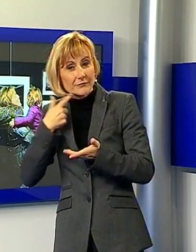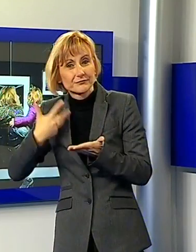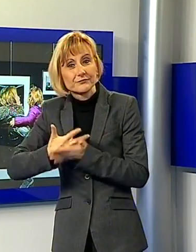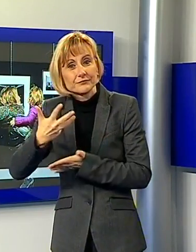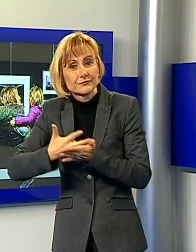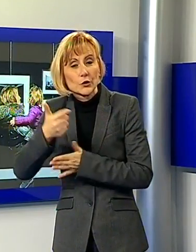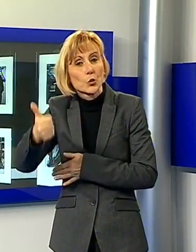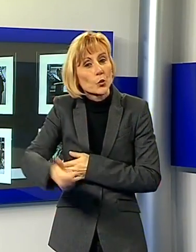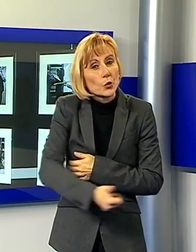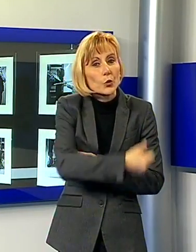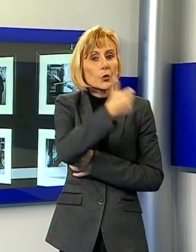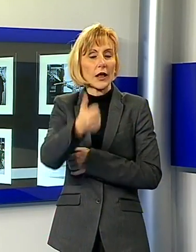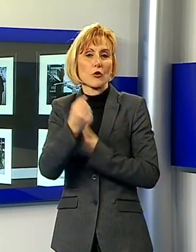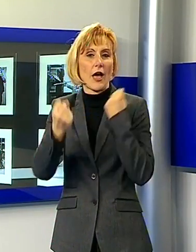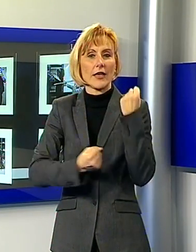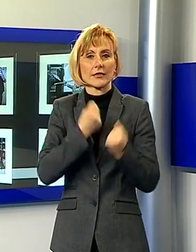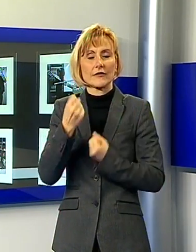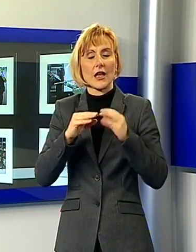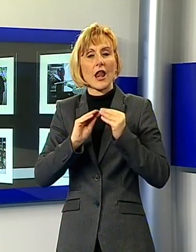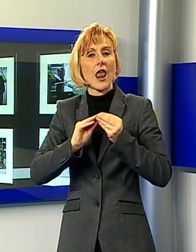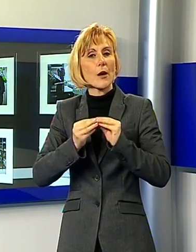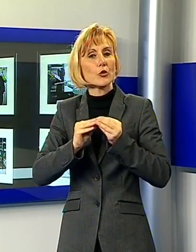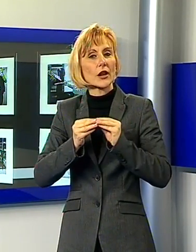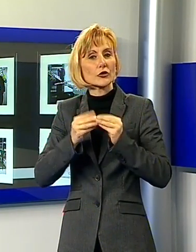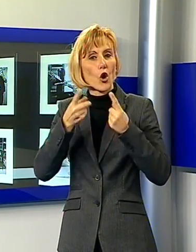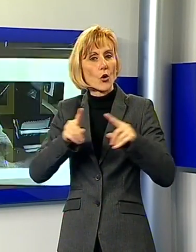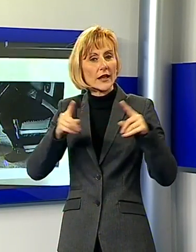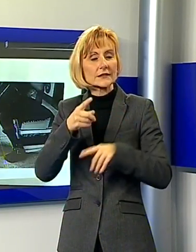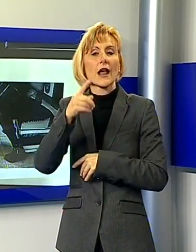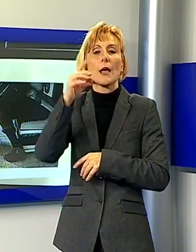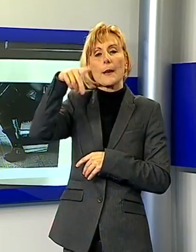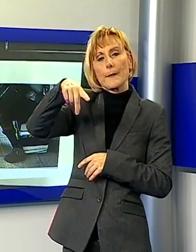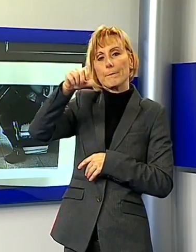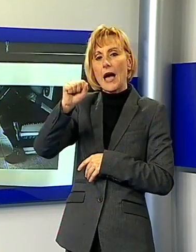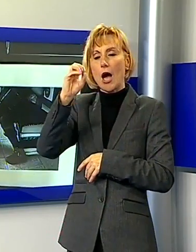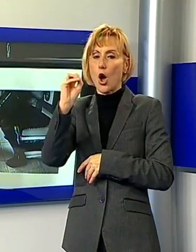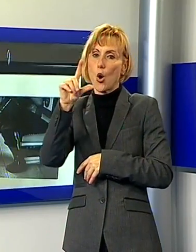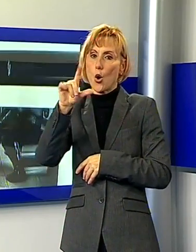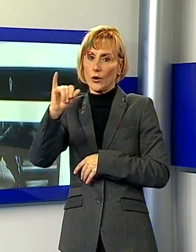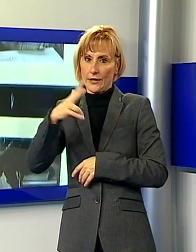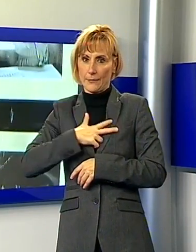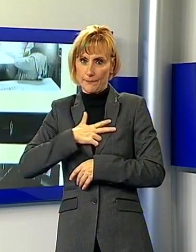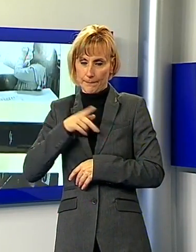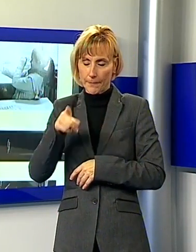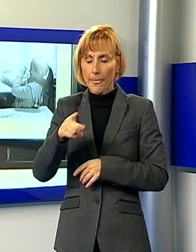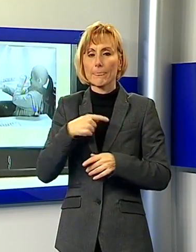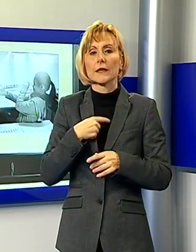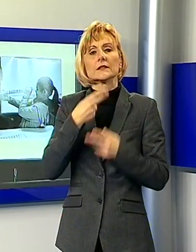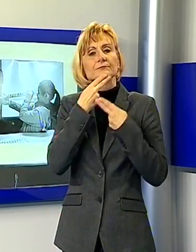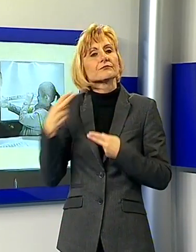laboratorio orchestrale Fratel Arturo Paoli. Si chiama Forte come la musica, la mostra delle fotografie che